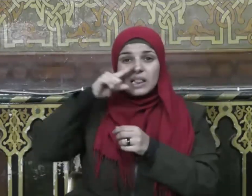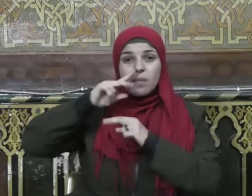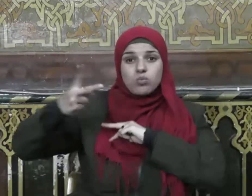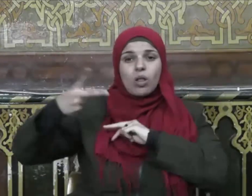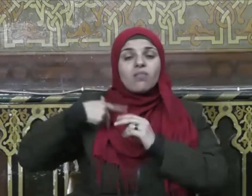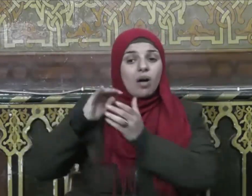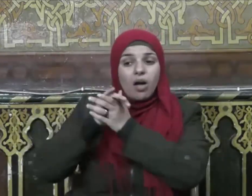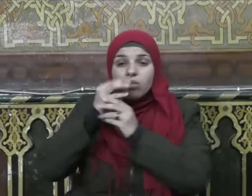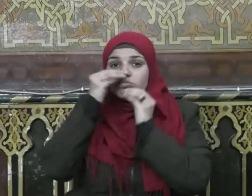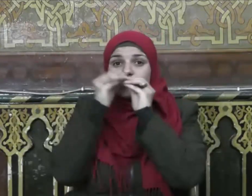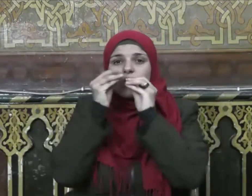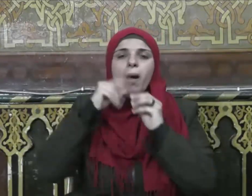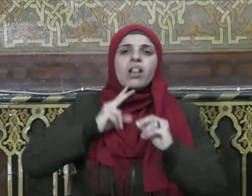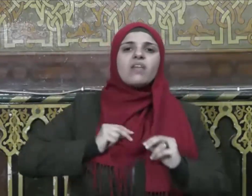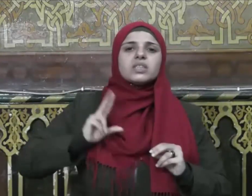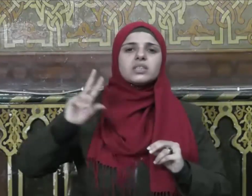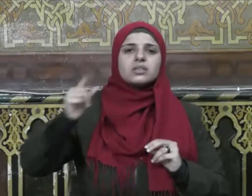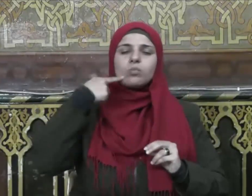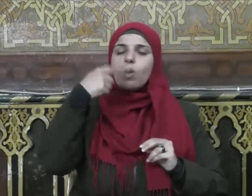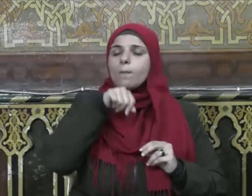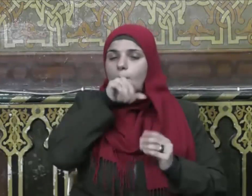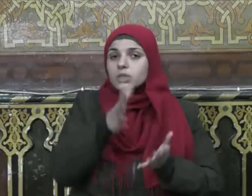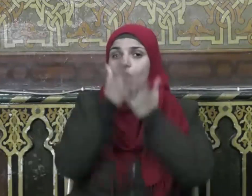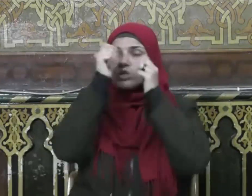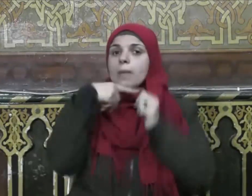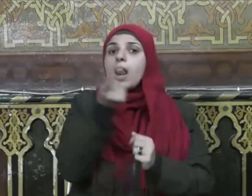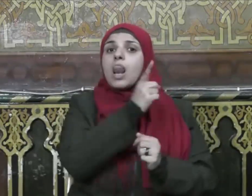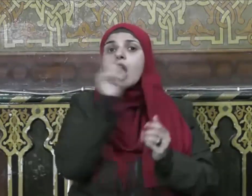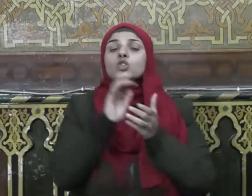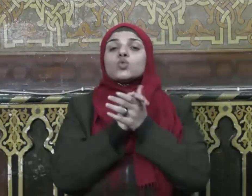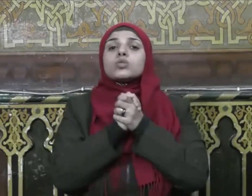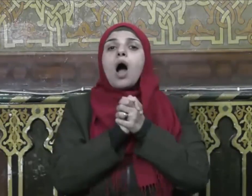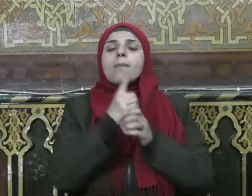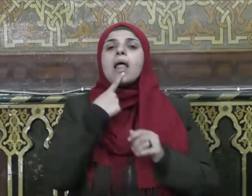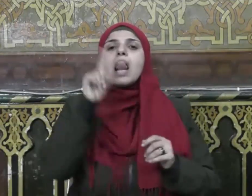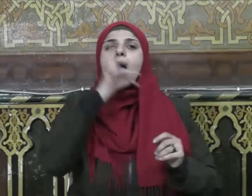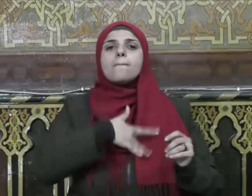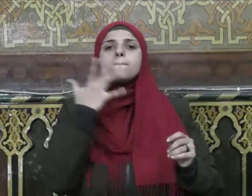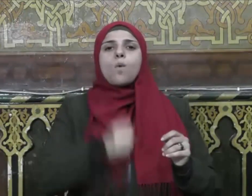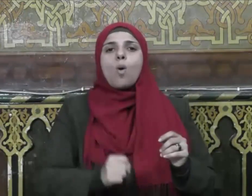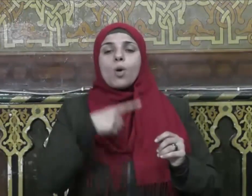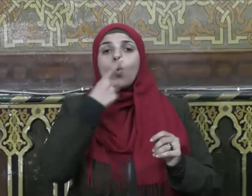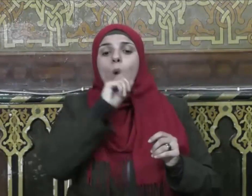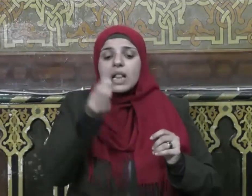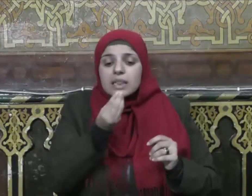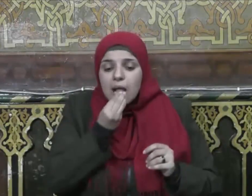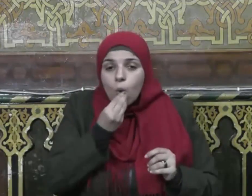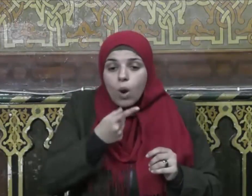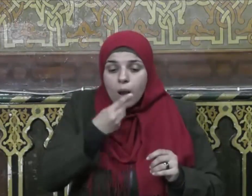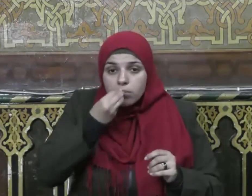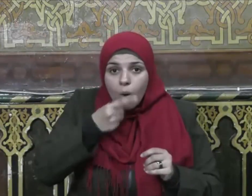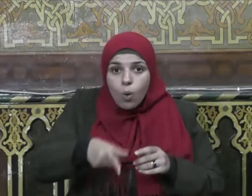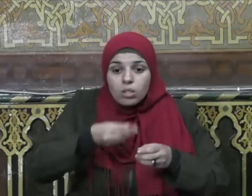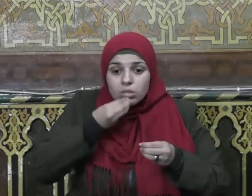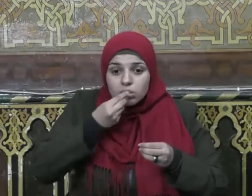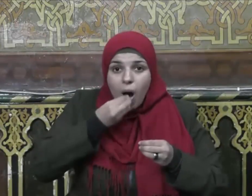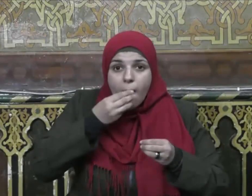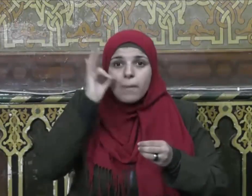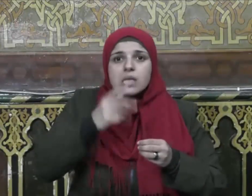عليه وسلم لا تصاحب إلا مؤمنا ولا يأكل طعامك إلا تقي وعن